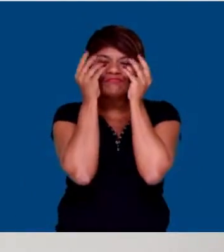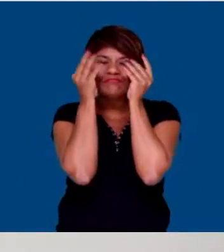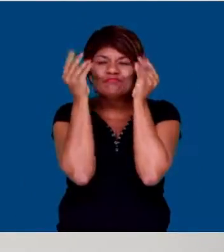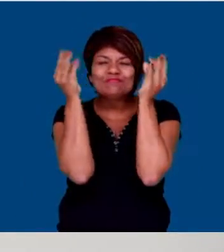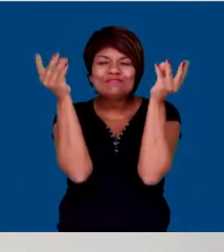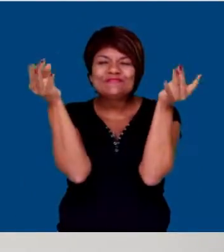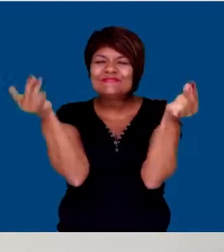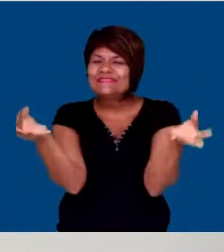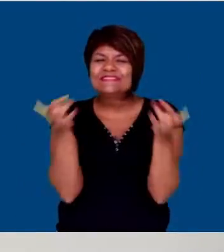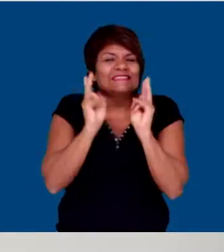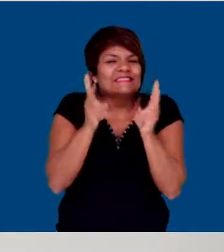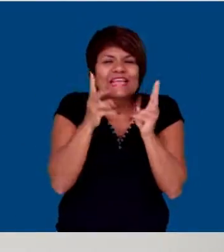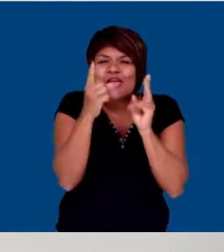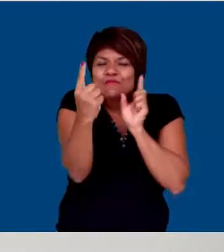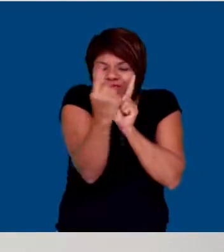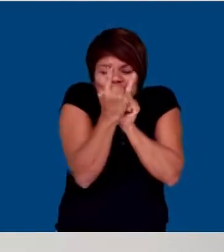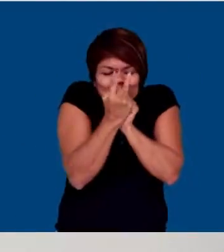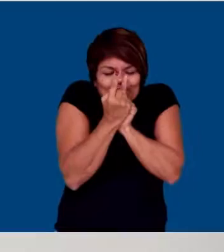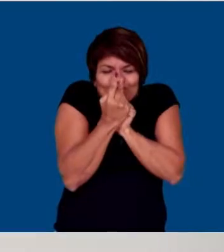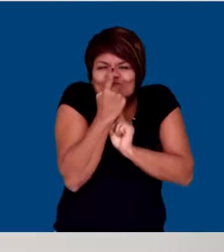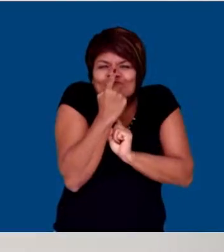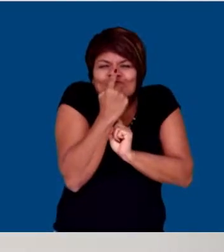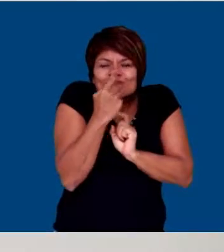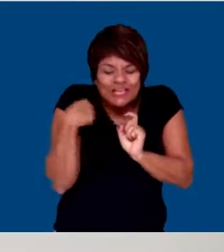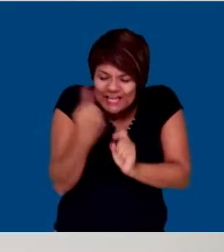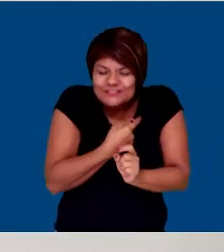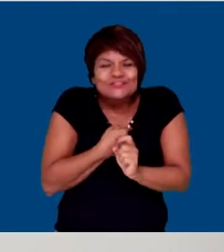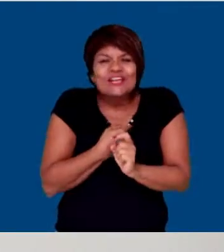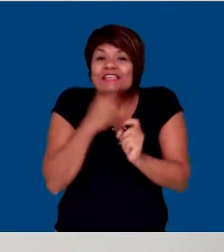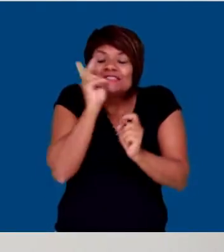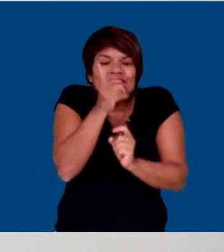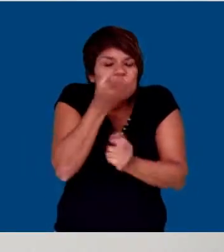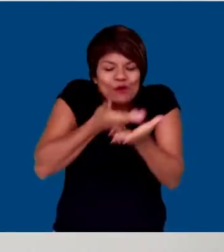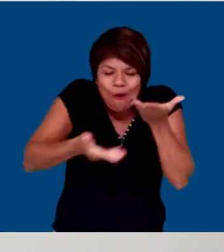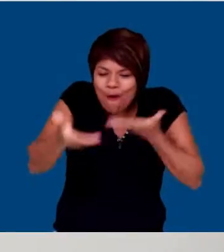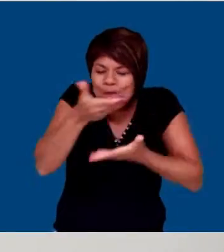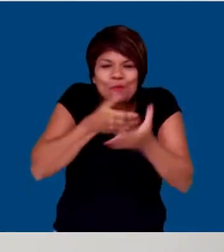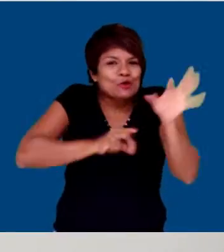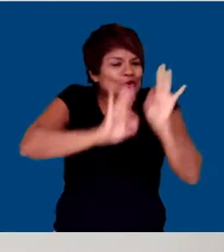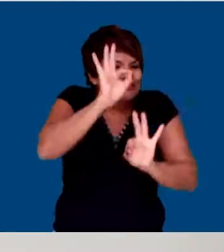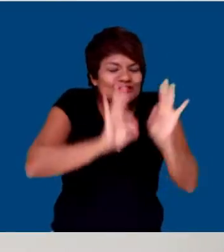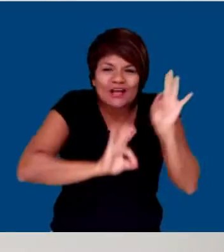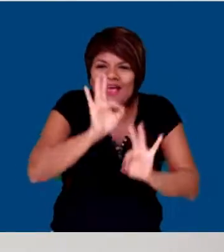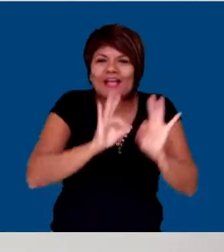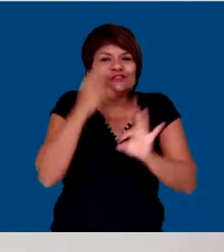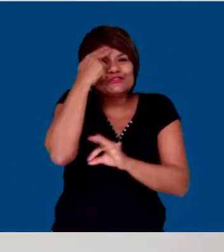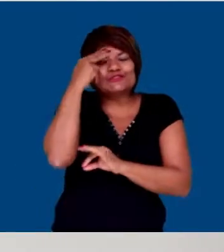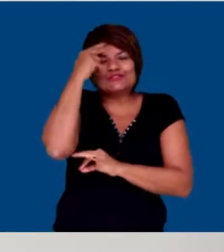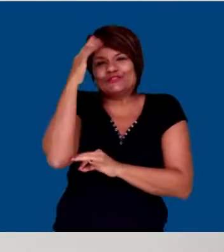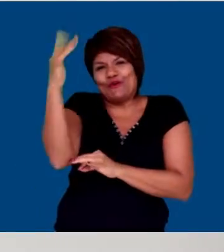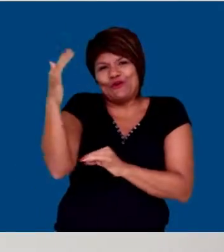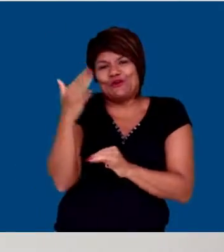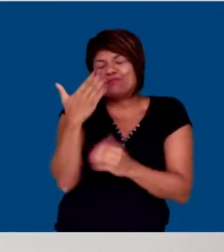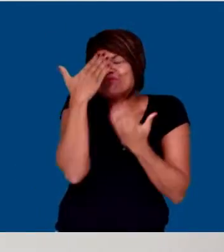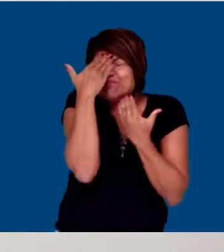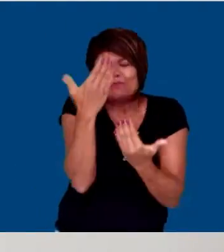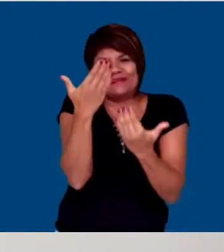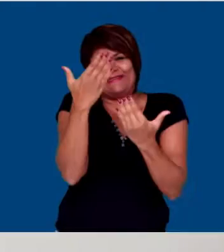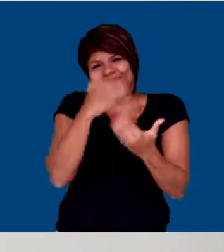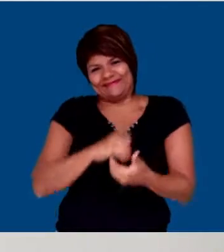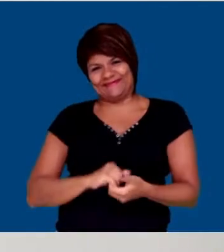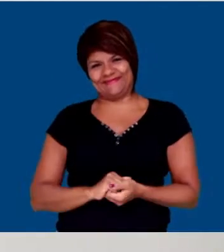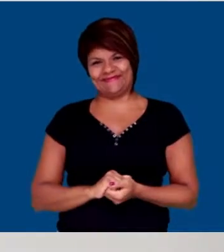esteja sempre, sempre muito pertinho da gente, compartilhando todos os nossos projetos, todos os nossos